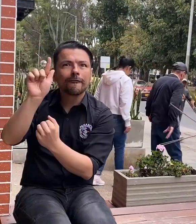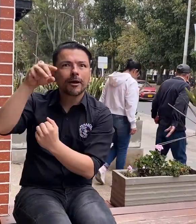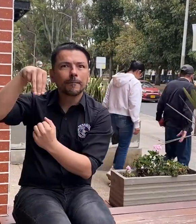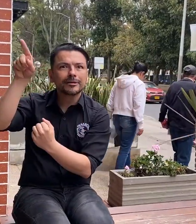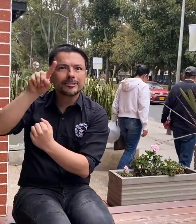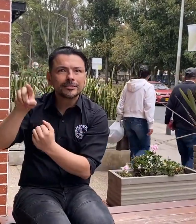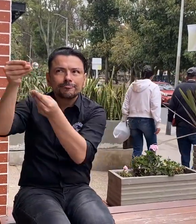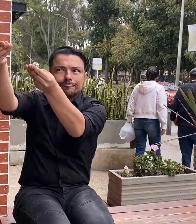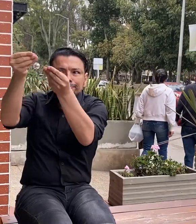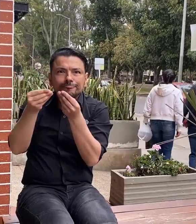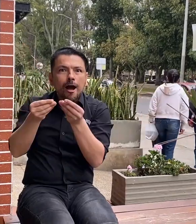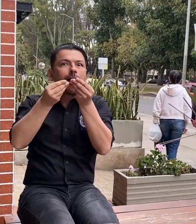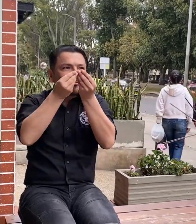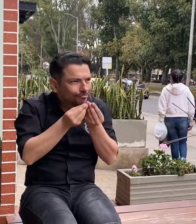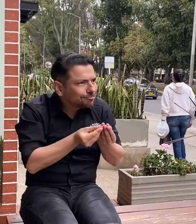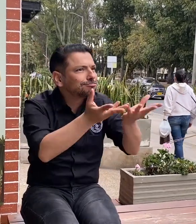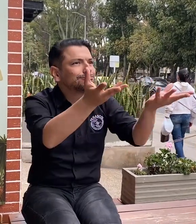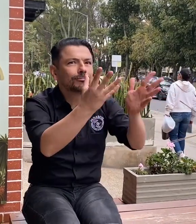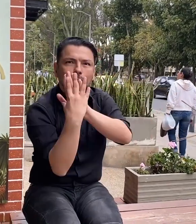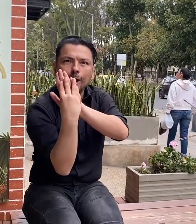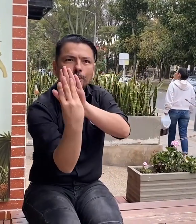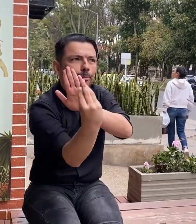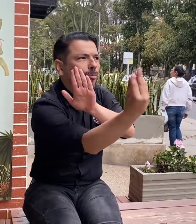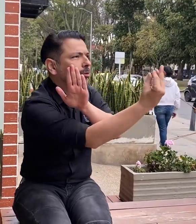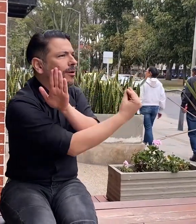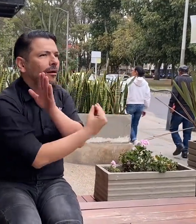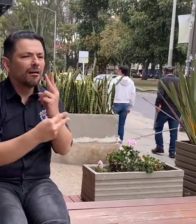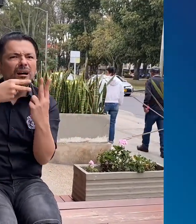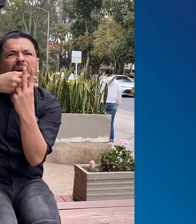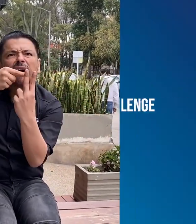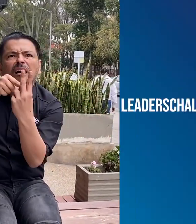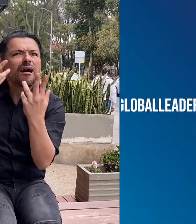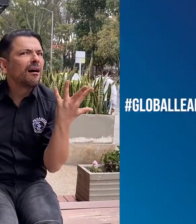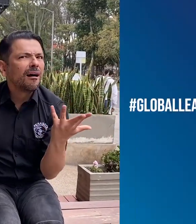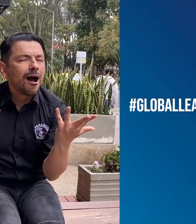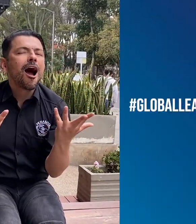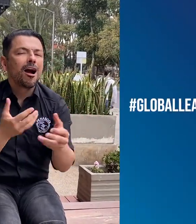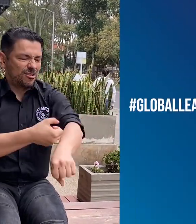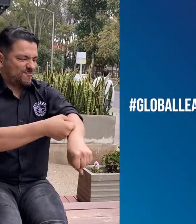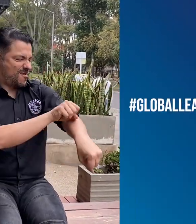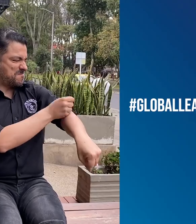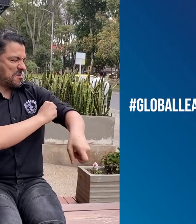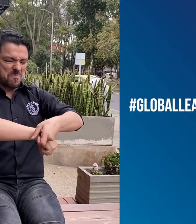que sea replicado a nivel mundial. Y este es hashtag Global Leaders Challenge.